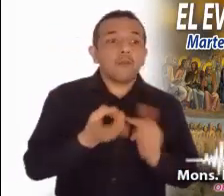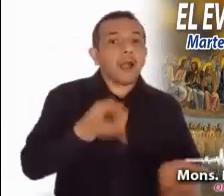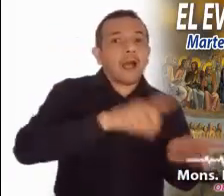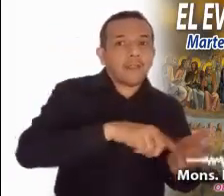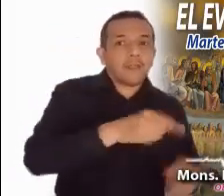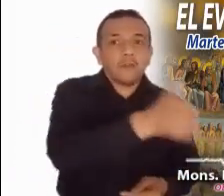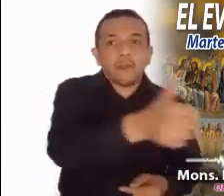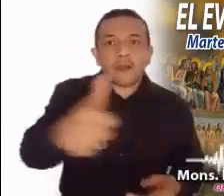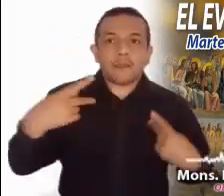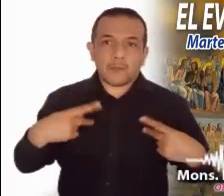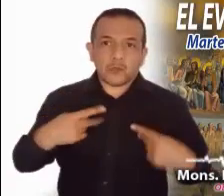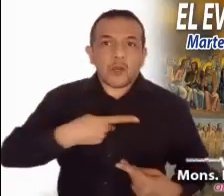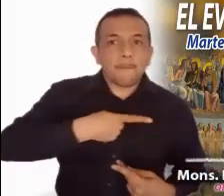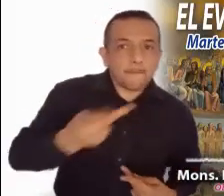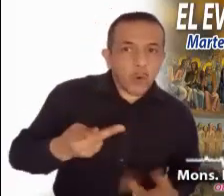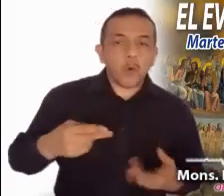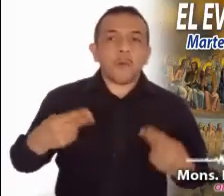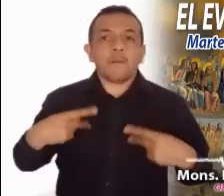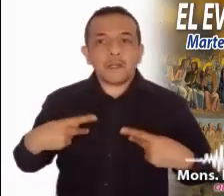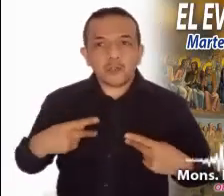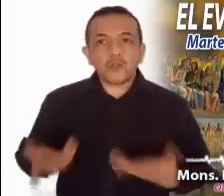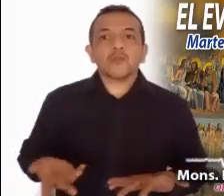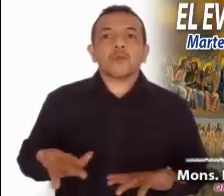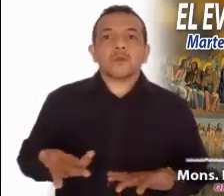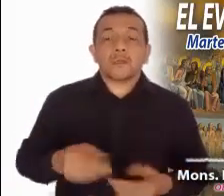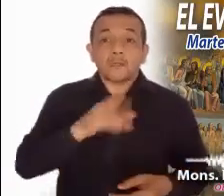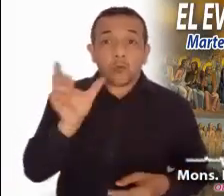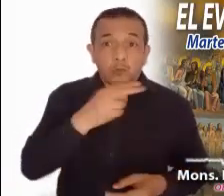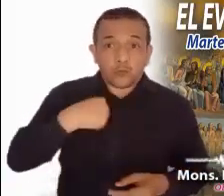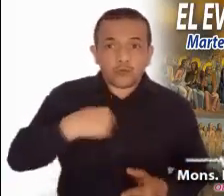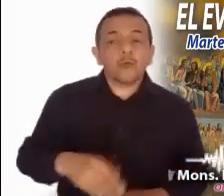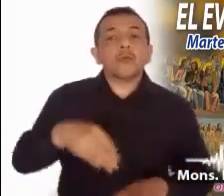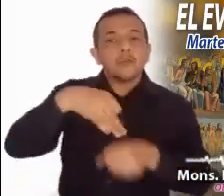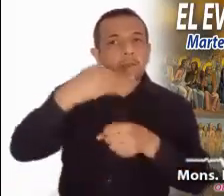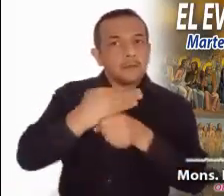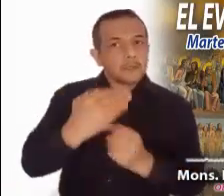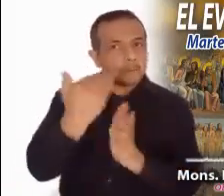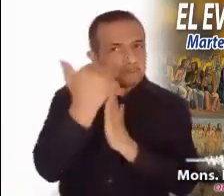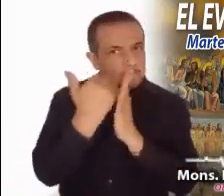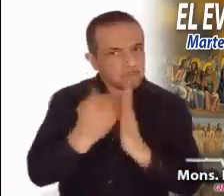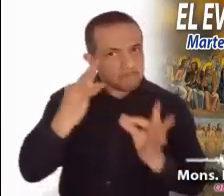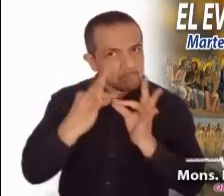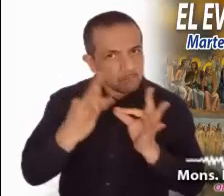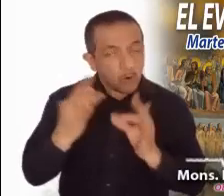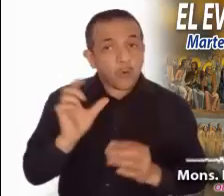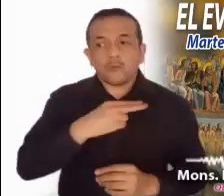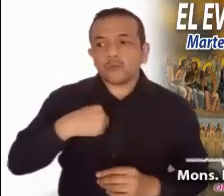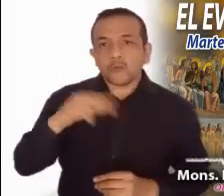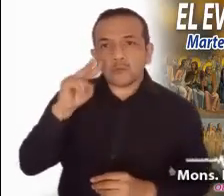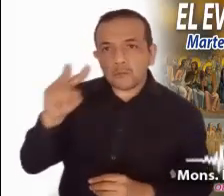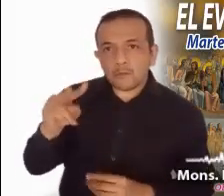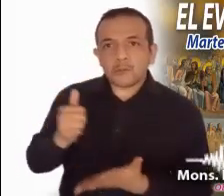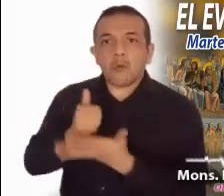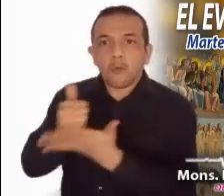pobres, si hemos logrado vivir en carne propia las bienaventuranzas, si podemos descubrir el rostro de Jesús en cada